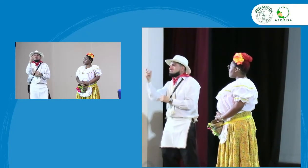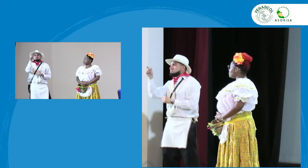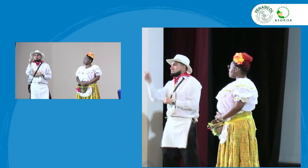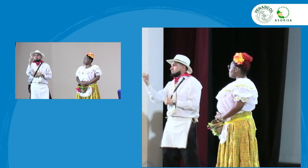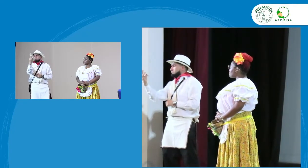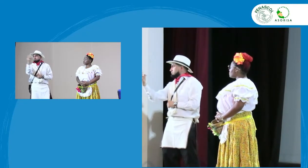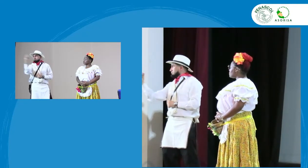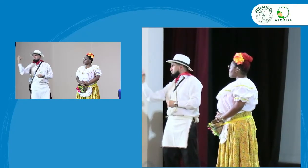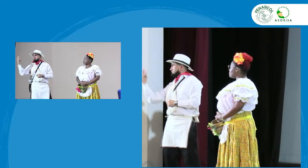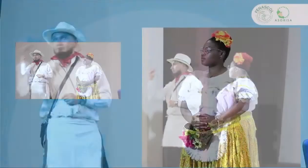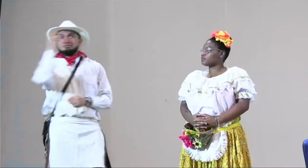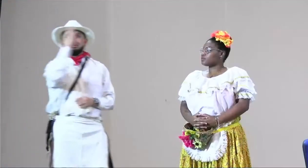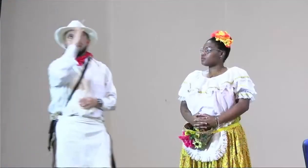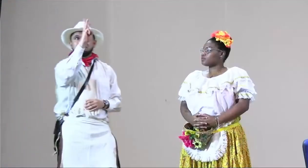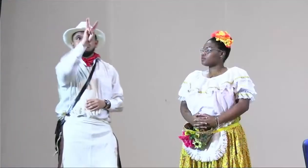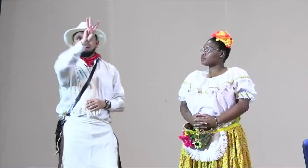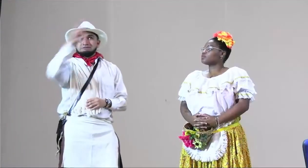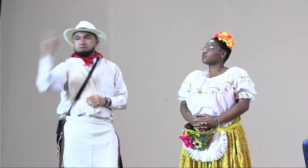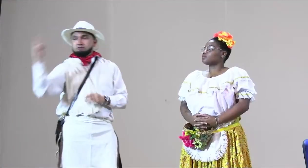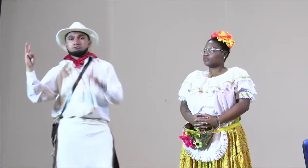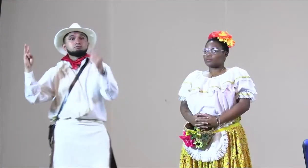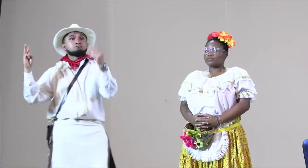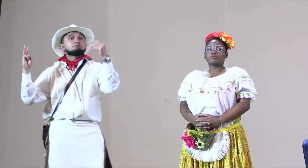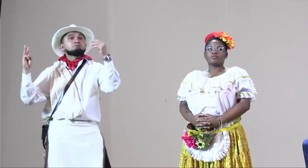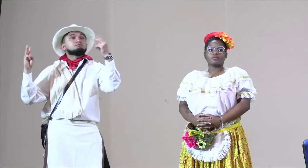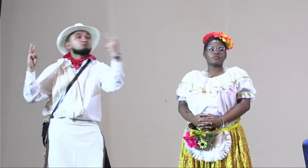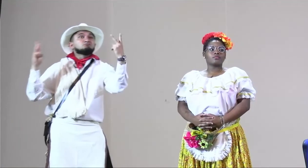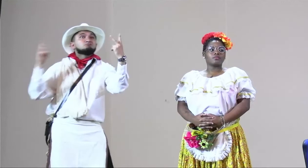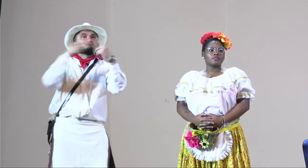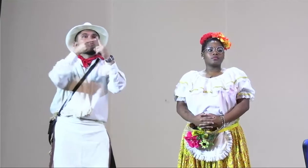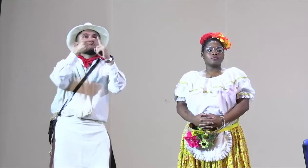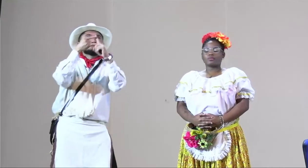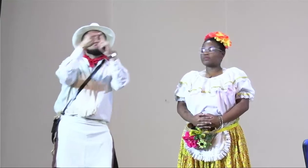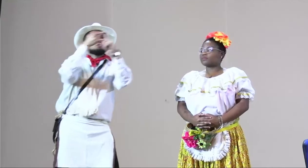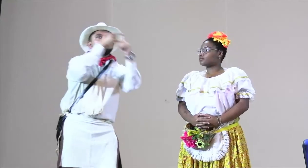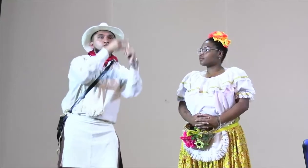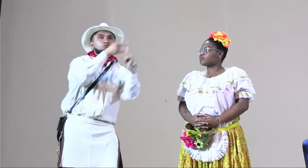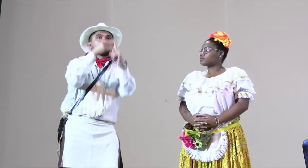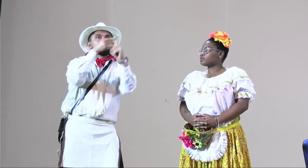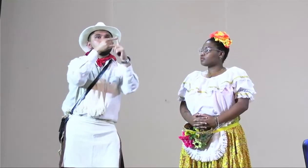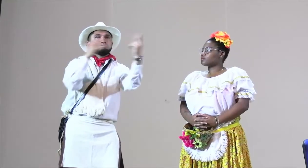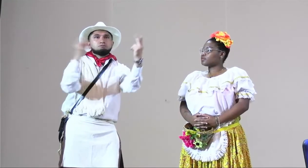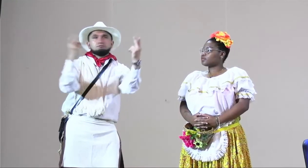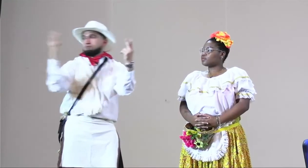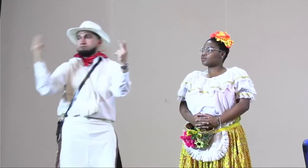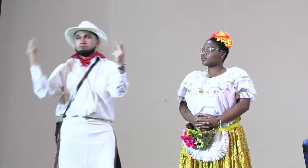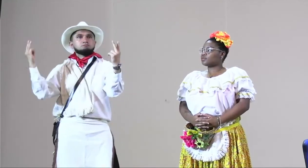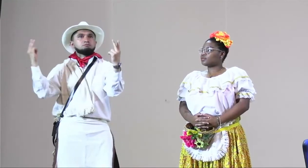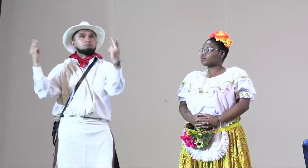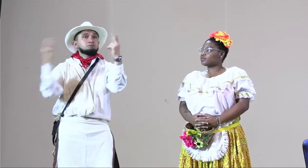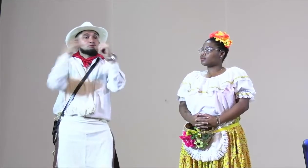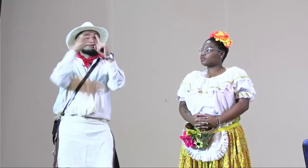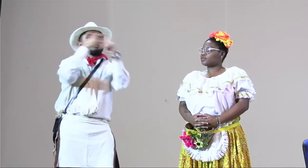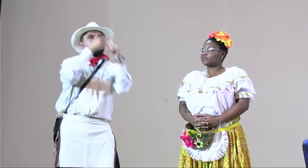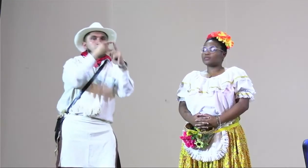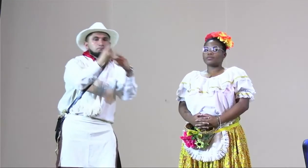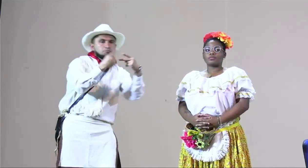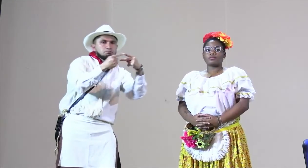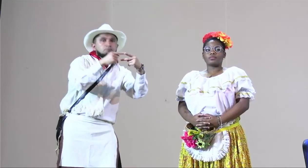preguntas van a ser cinco personas tres personas de acá en presencial y dos personas que están conectadas a través